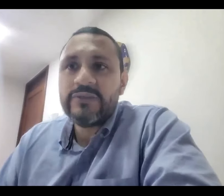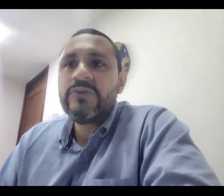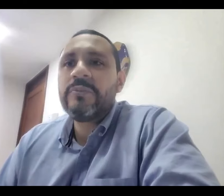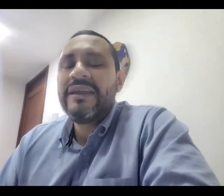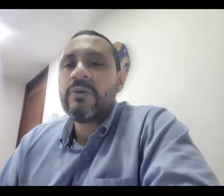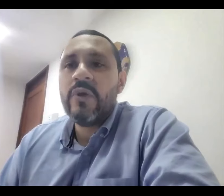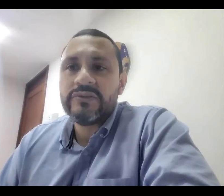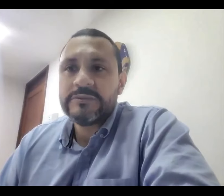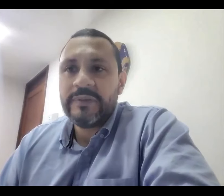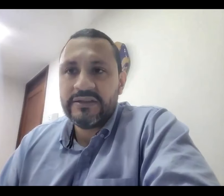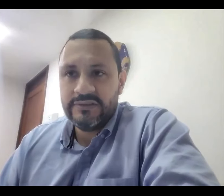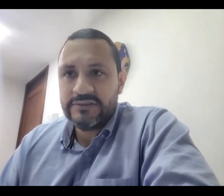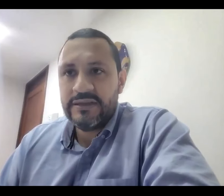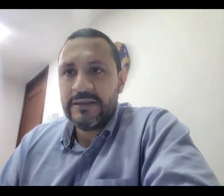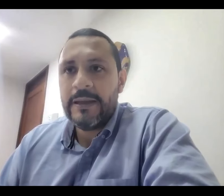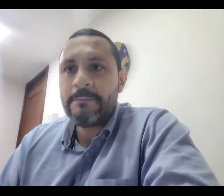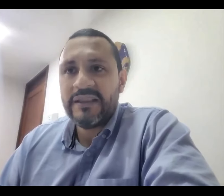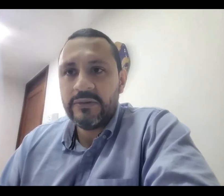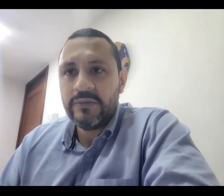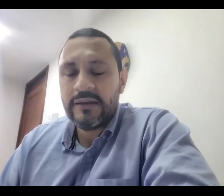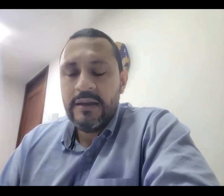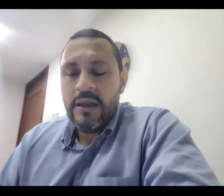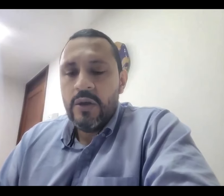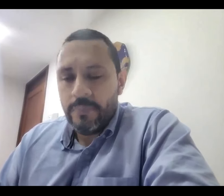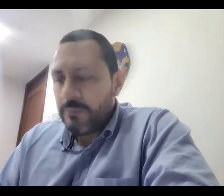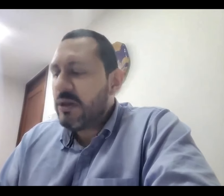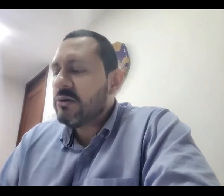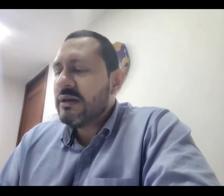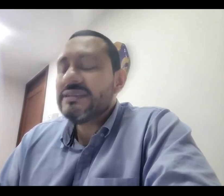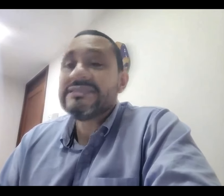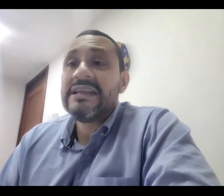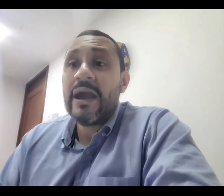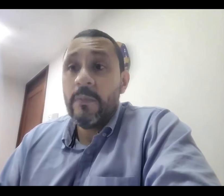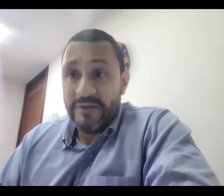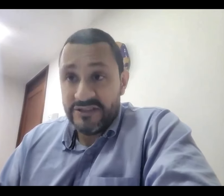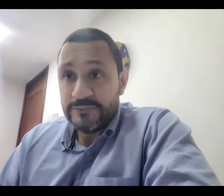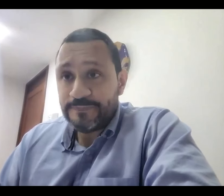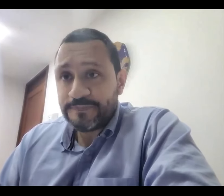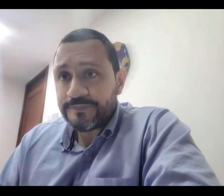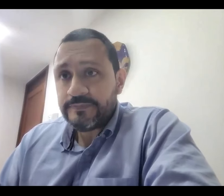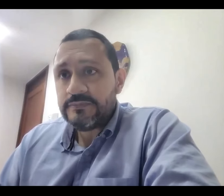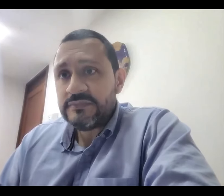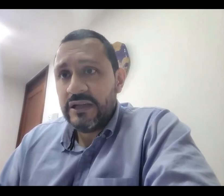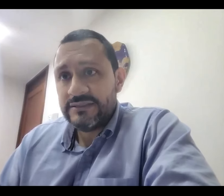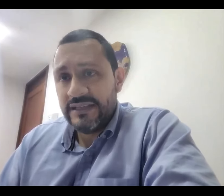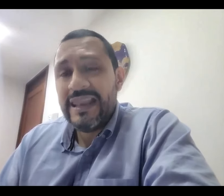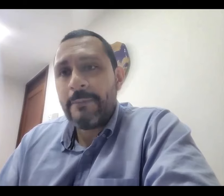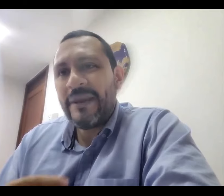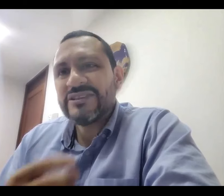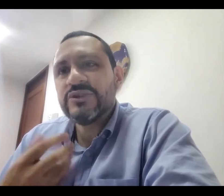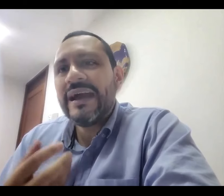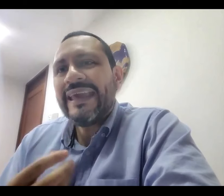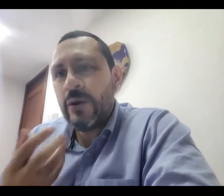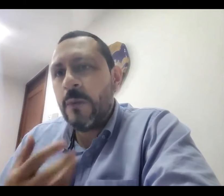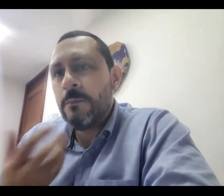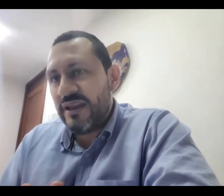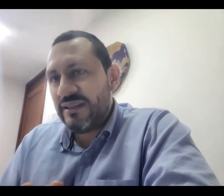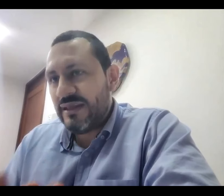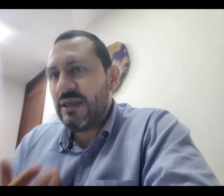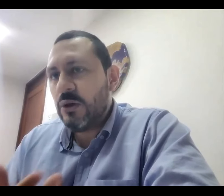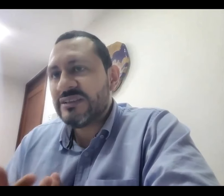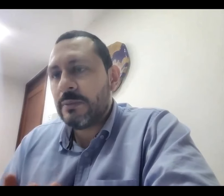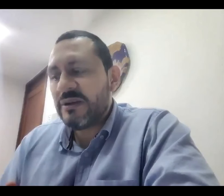profundidad uno mira cuatro aspectos en particular lo primero es la comprensión si la persona que